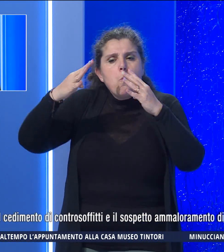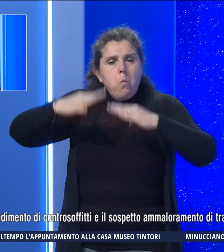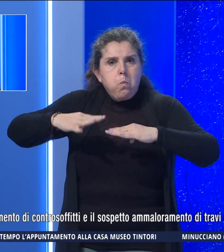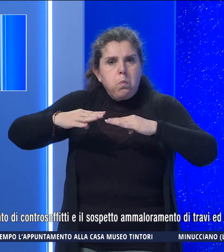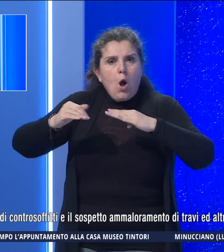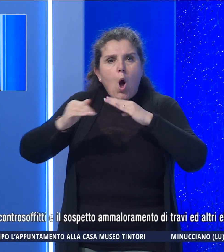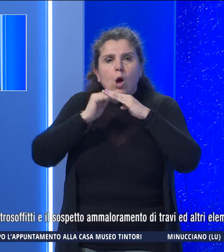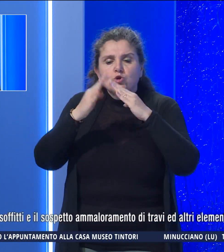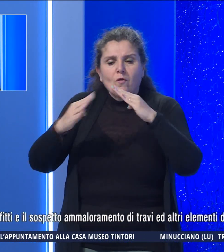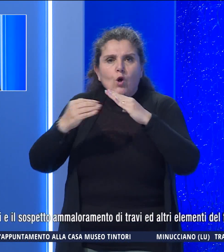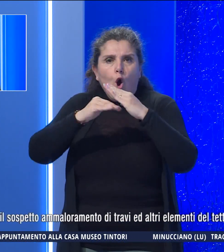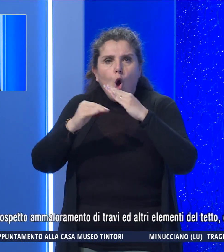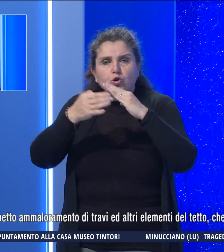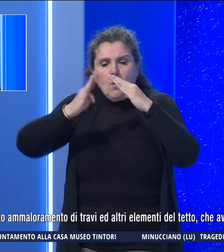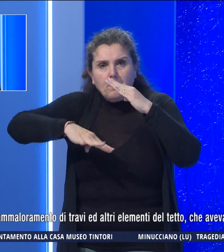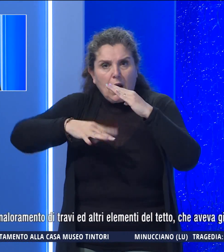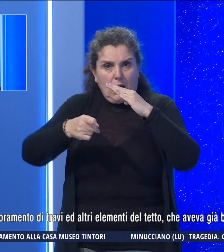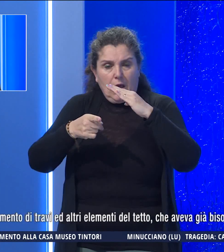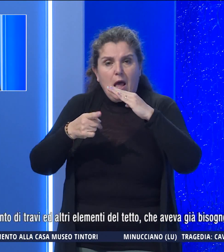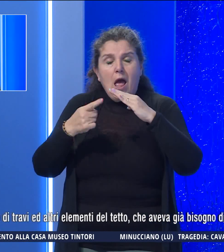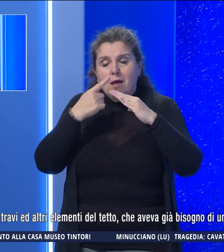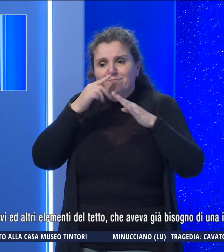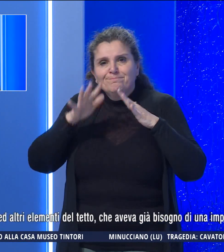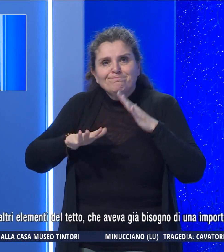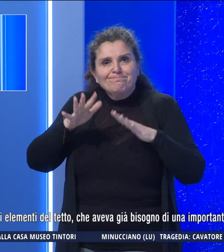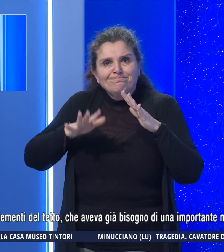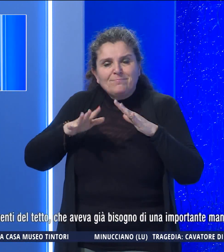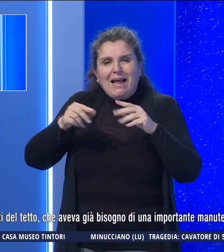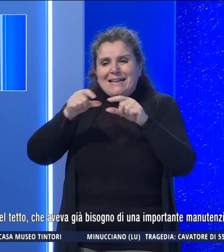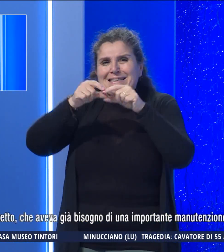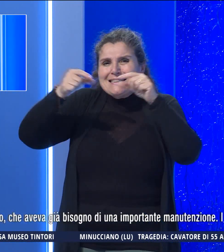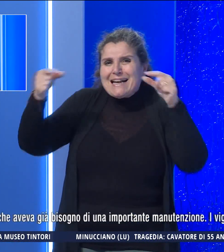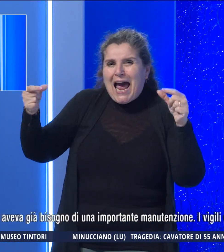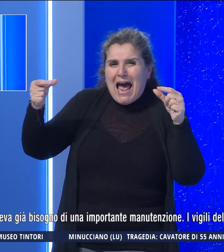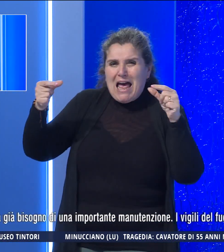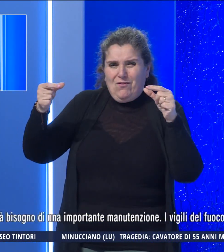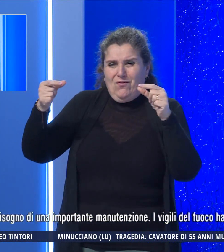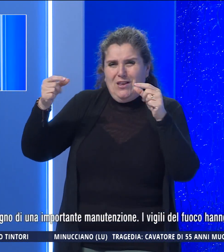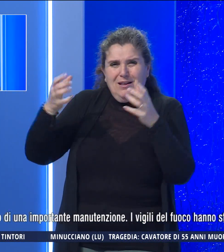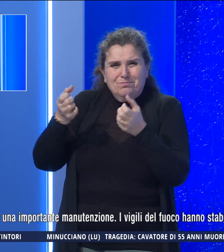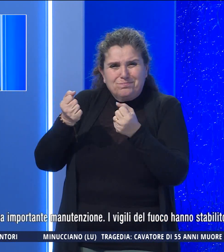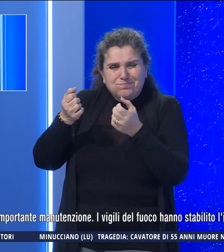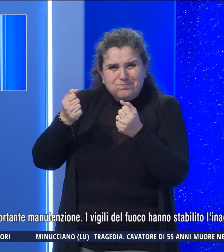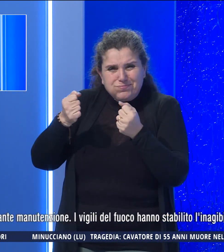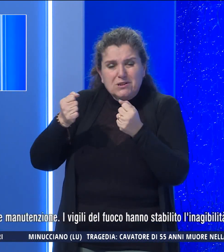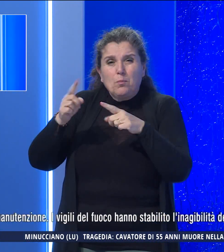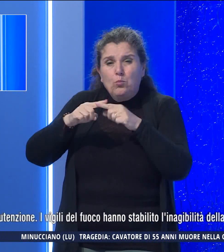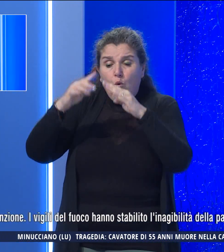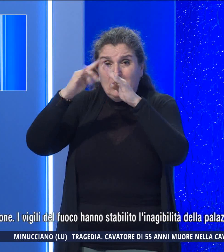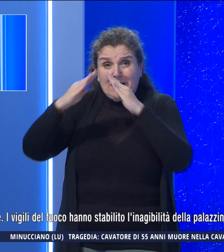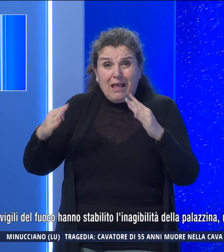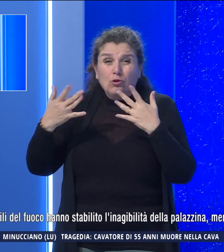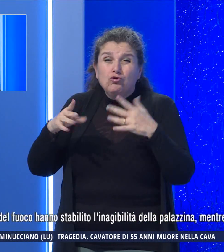controsoffitti e il sospetto ammaloramento di travi ed altri elementi del tetto che aveva già